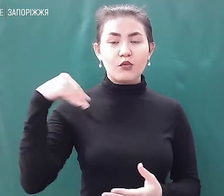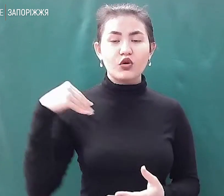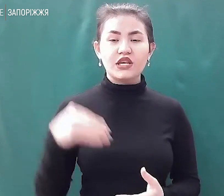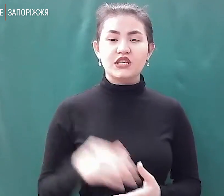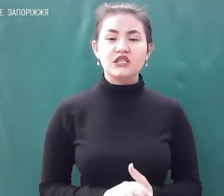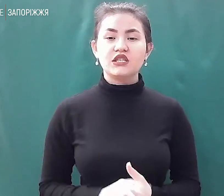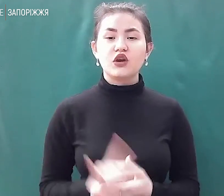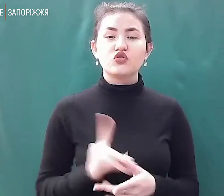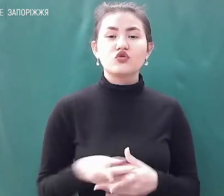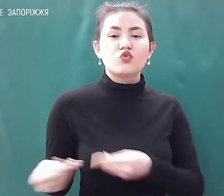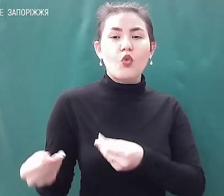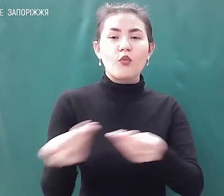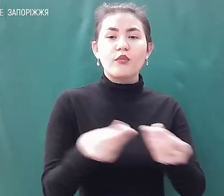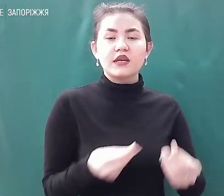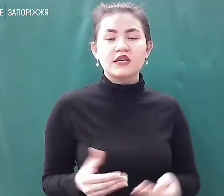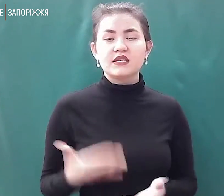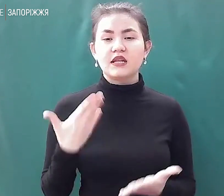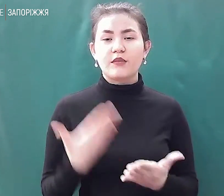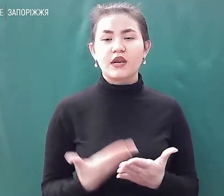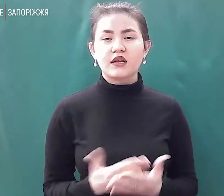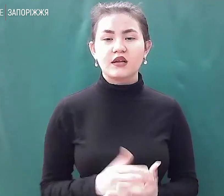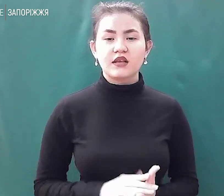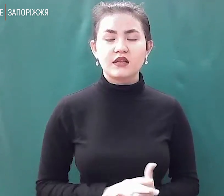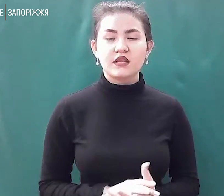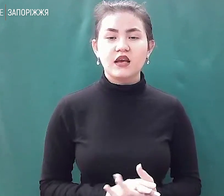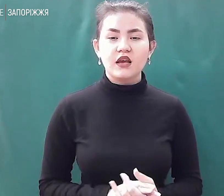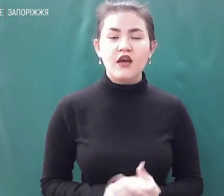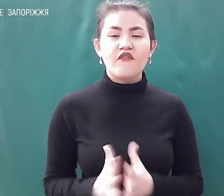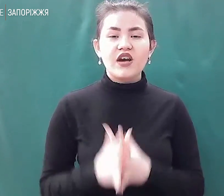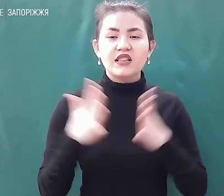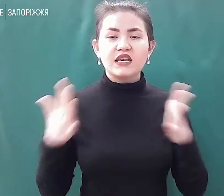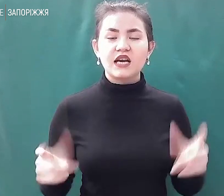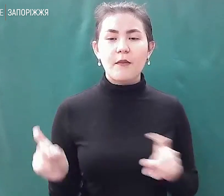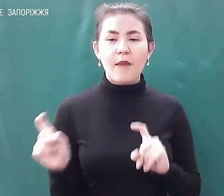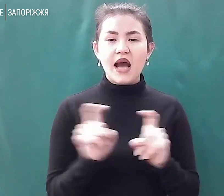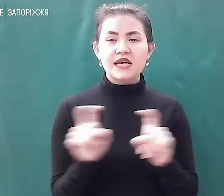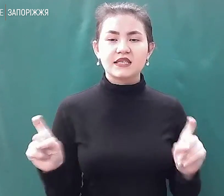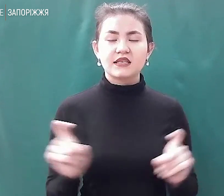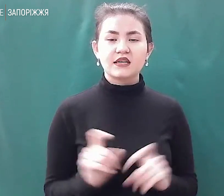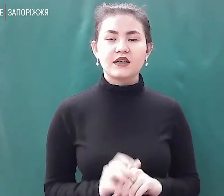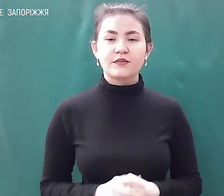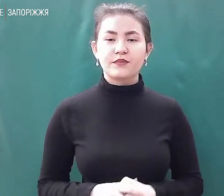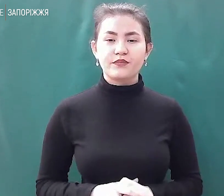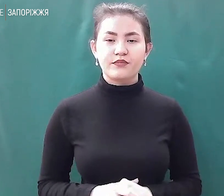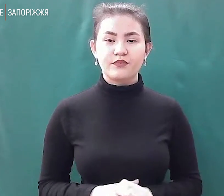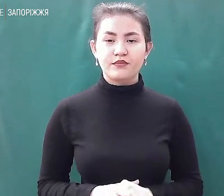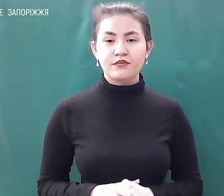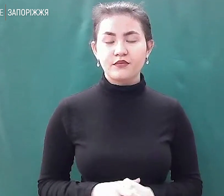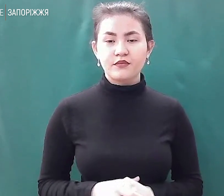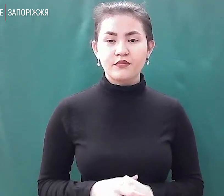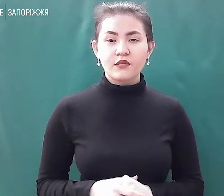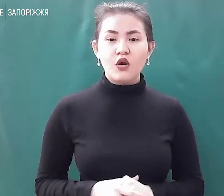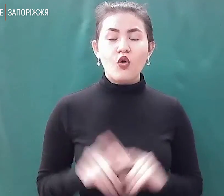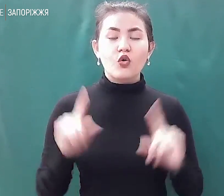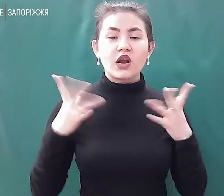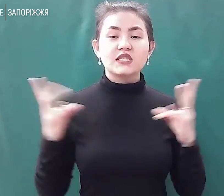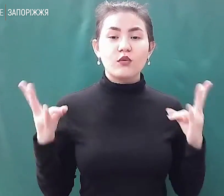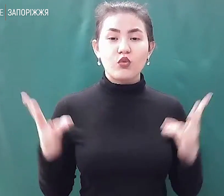на якихось, там, великих мережевих магазинах. У разі потреби у Кушугумському